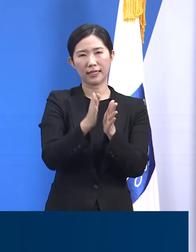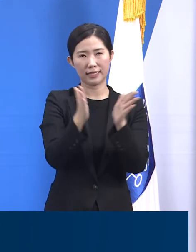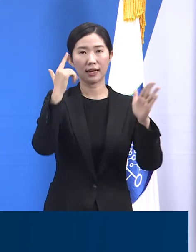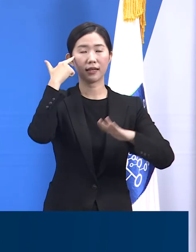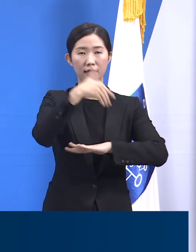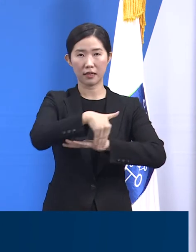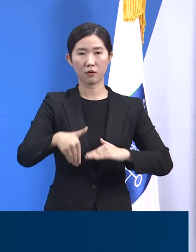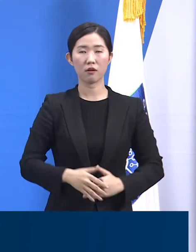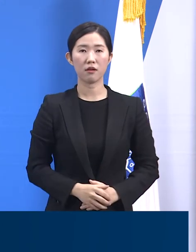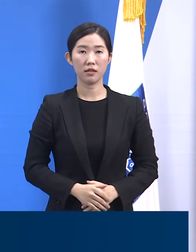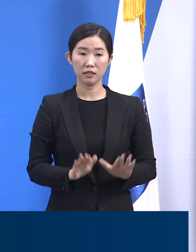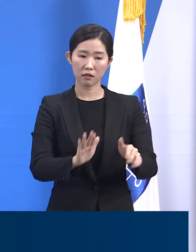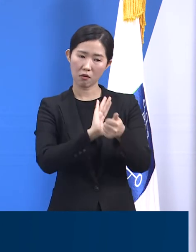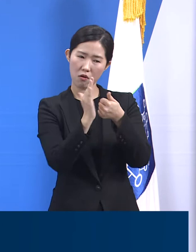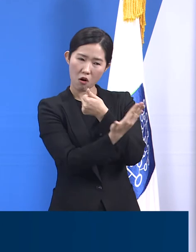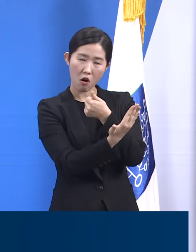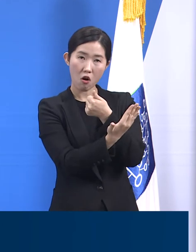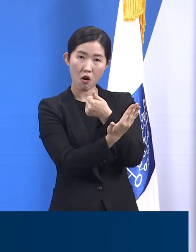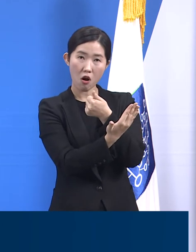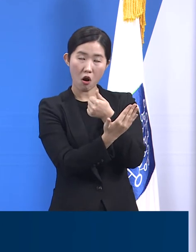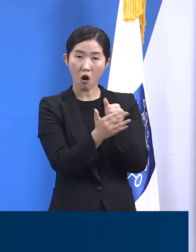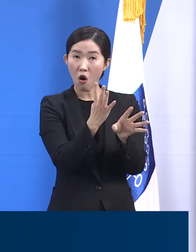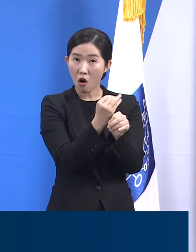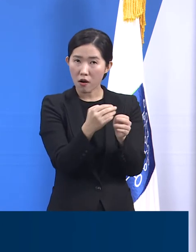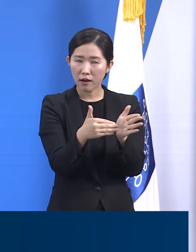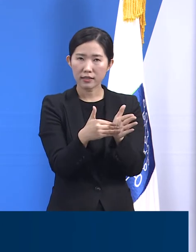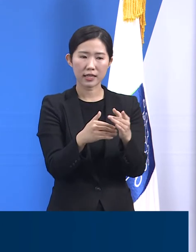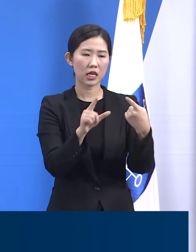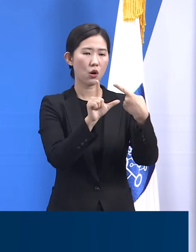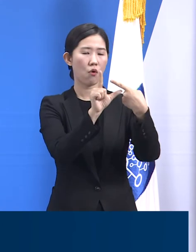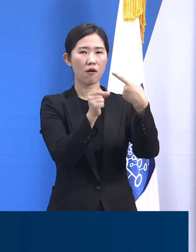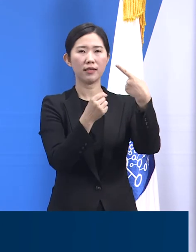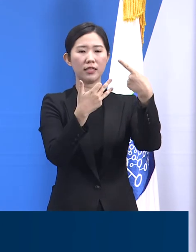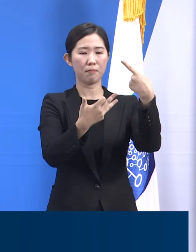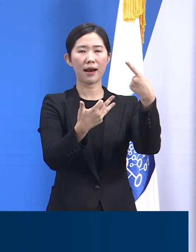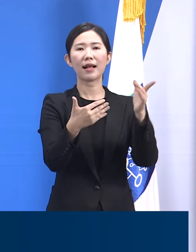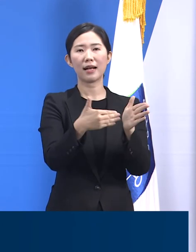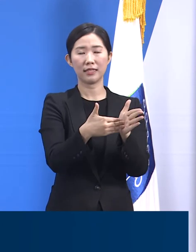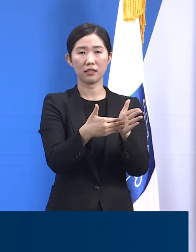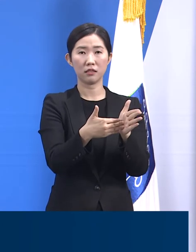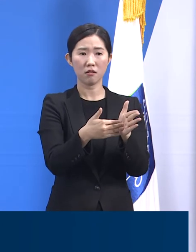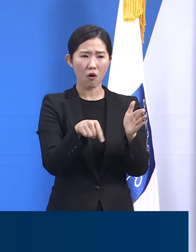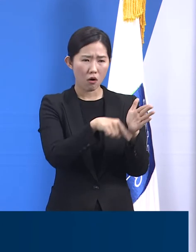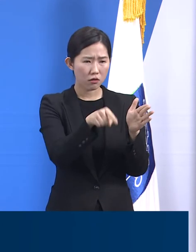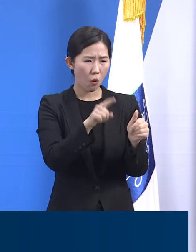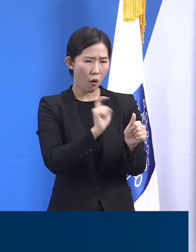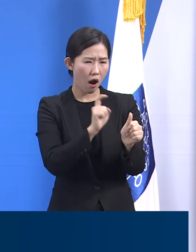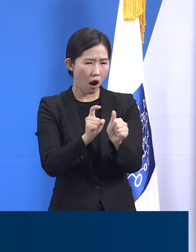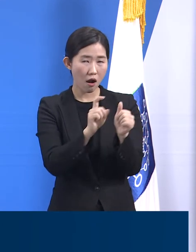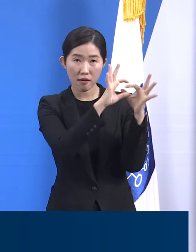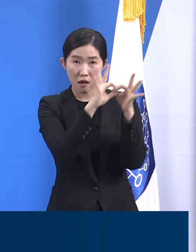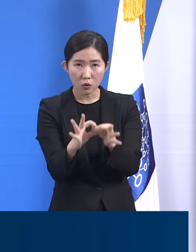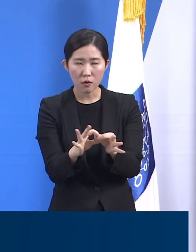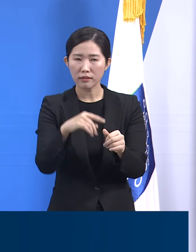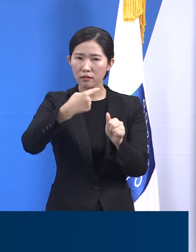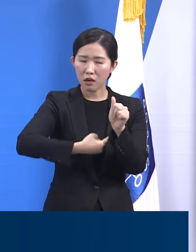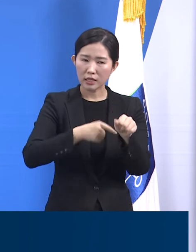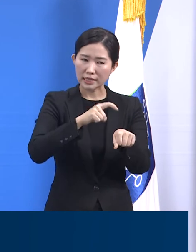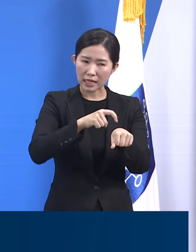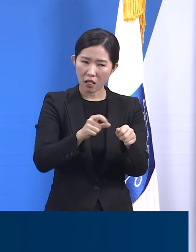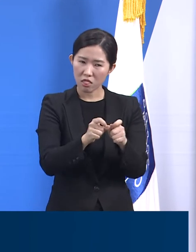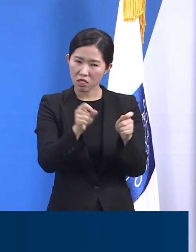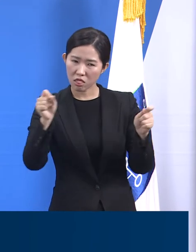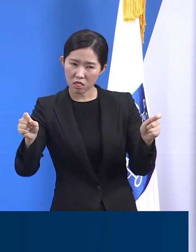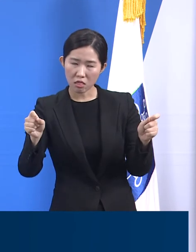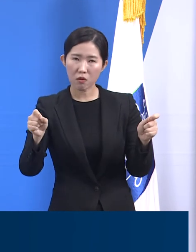코트 격리 기간은 현재 1월 18일까지이며 추가 확진자가 발생하게 되는 경우 코트 격리 범위 및 기간이 확대될